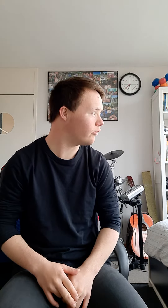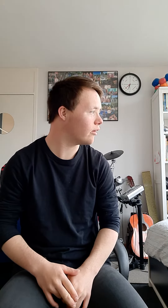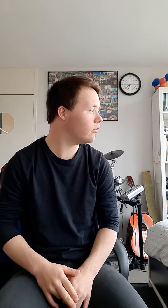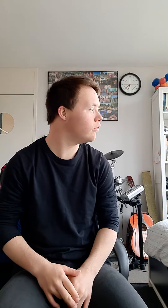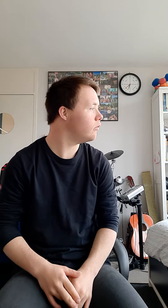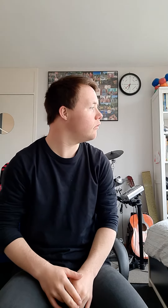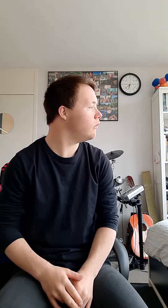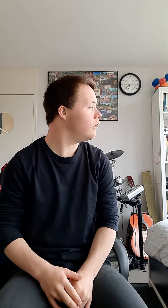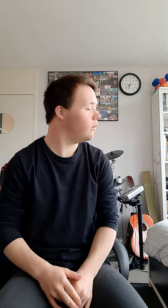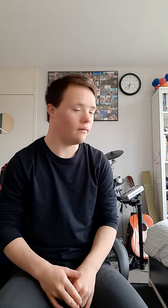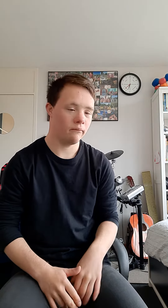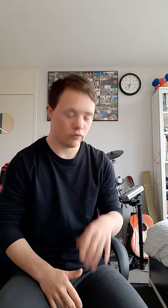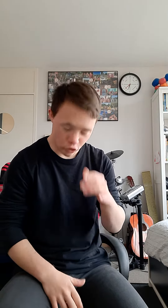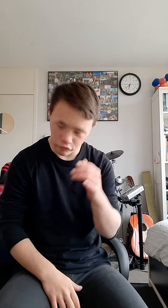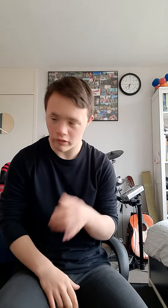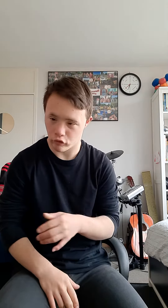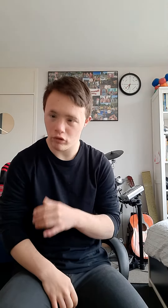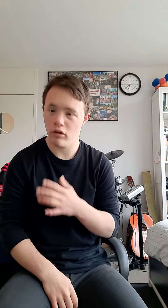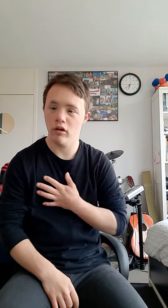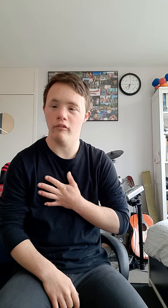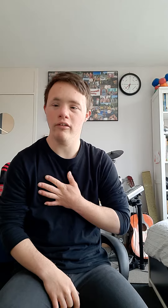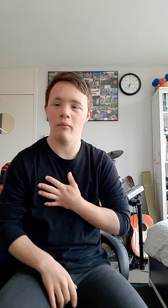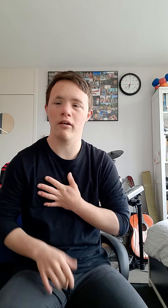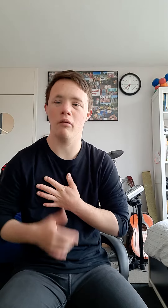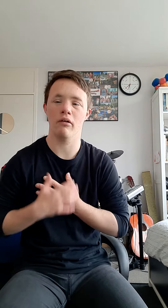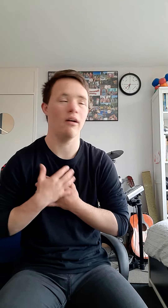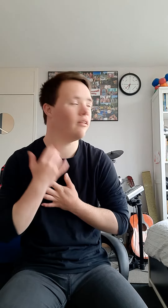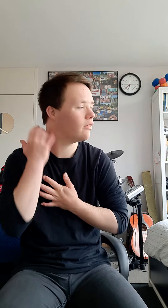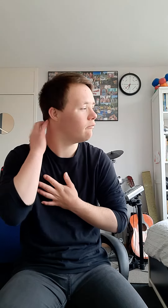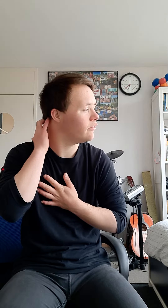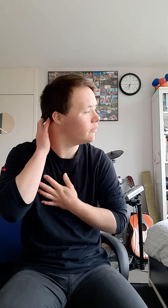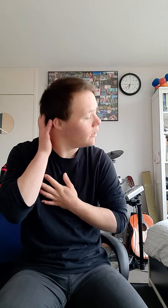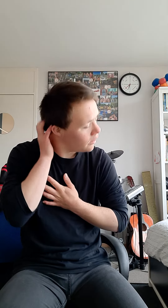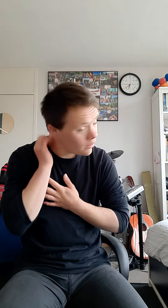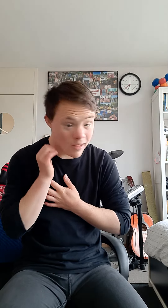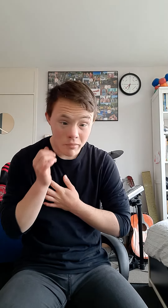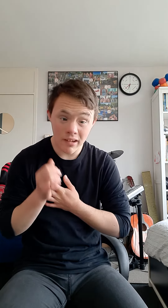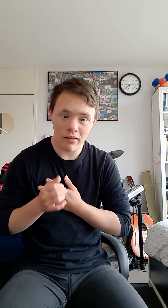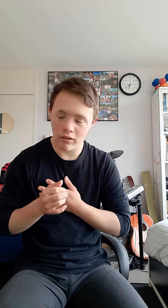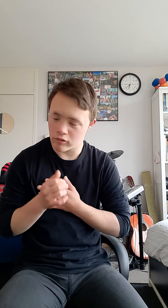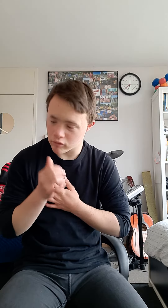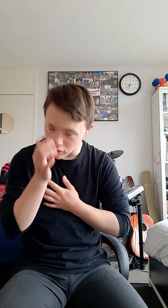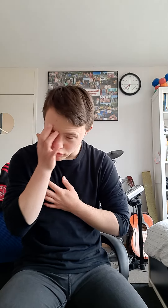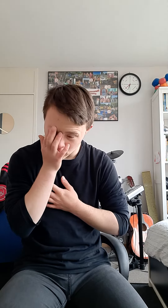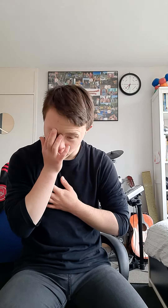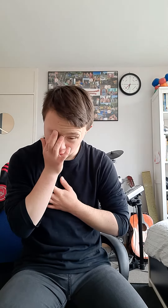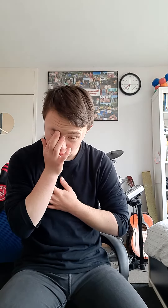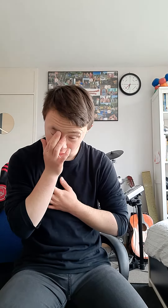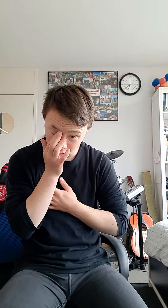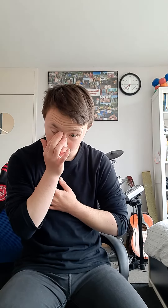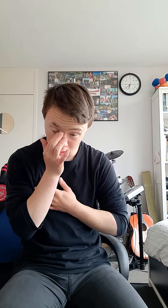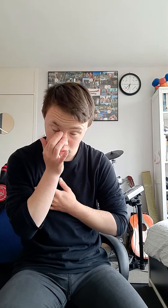wat heb ik er nog gedaan? Ik ben in de keukenrotha in de werk geweest